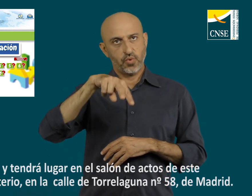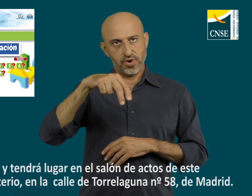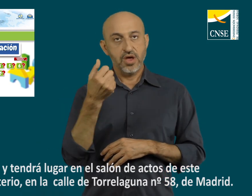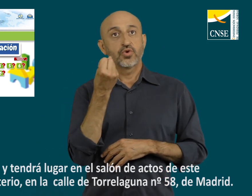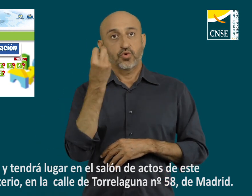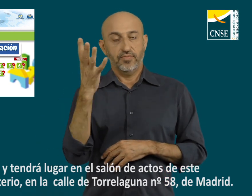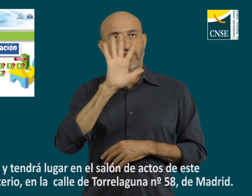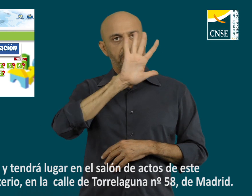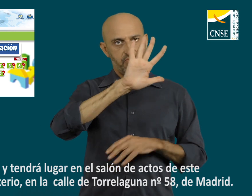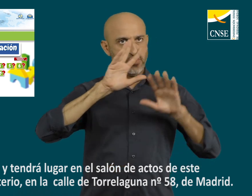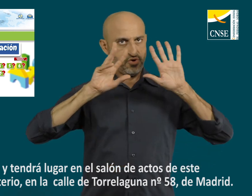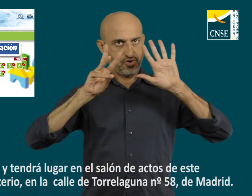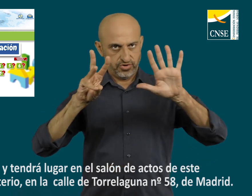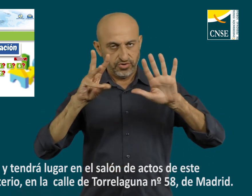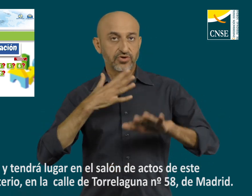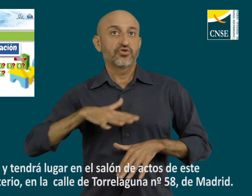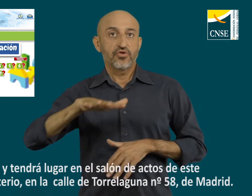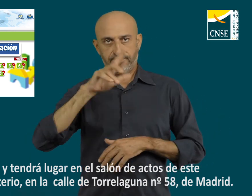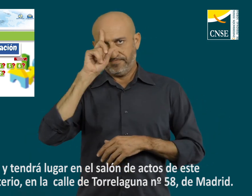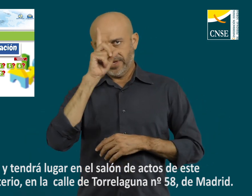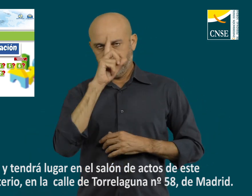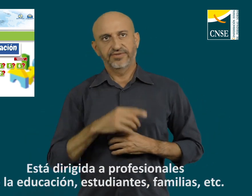la calle Torrelaguna, número 58, de Madrid.